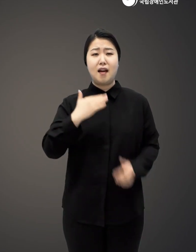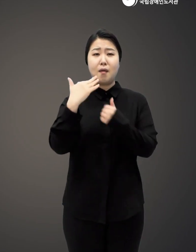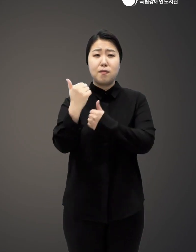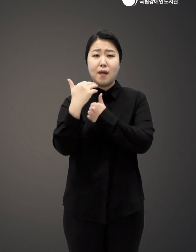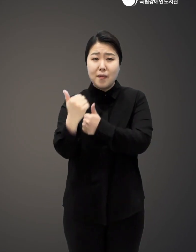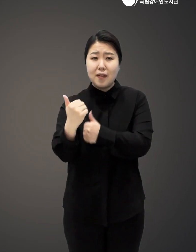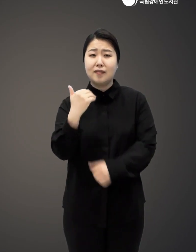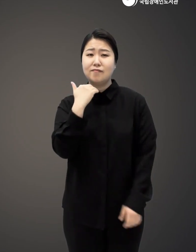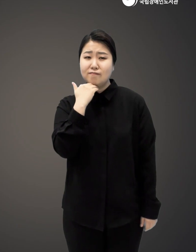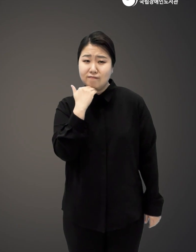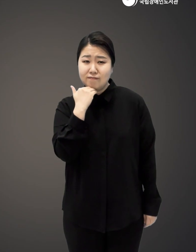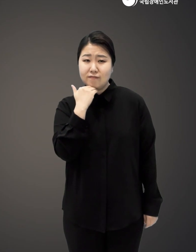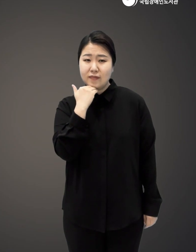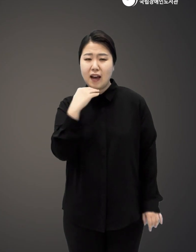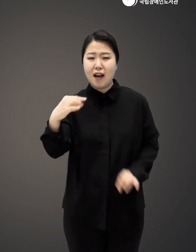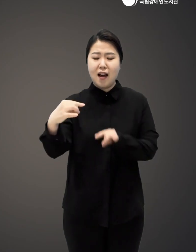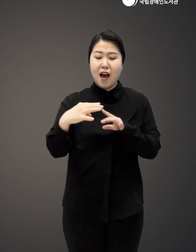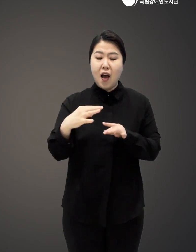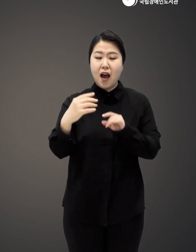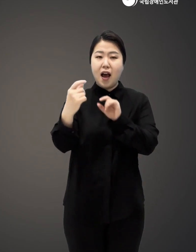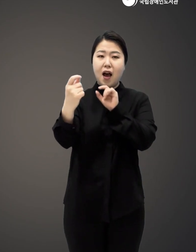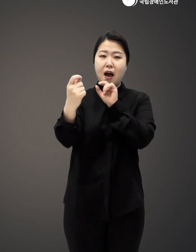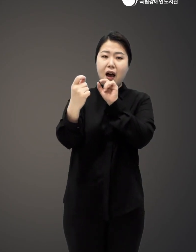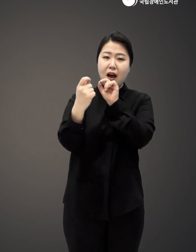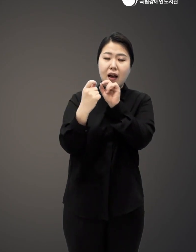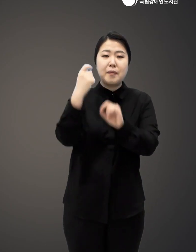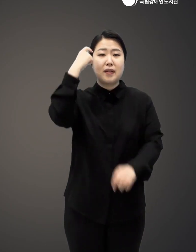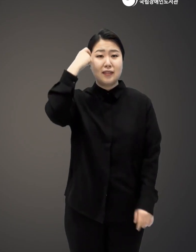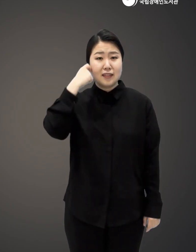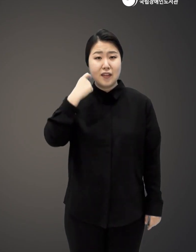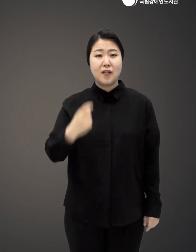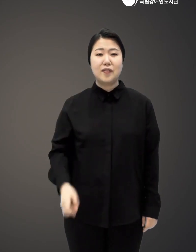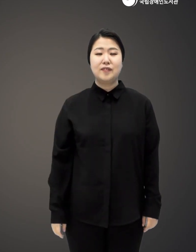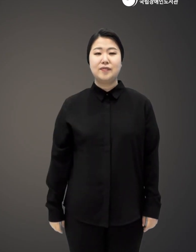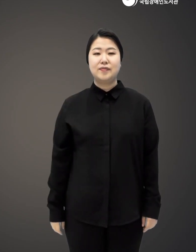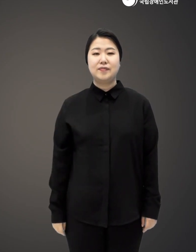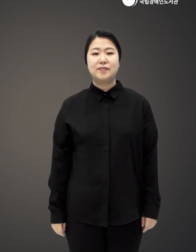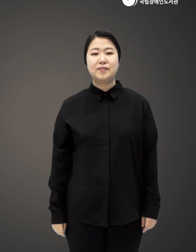나를 기다리고 있음이 생생하게 실감이 난다면 말이야